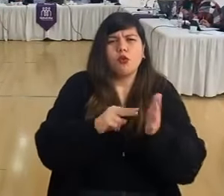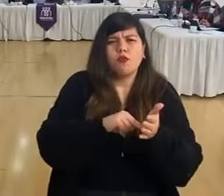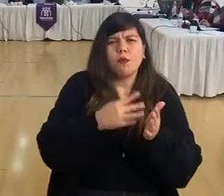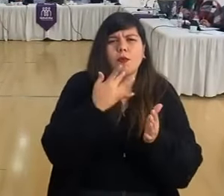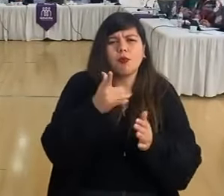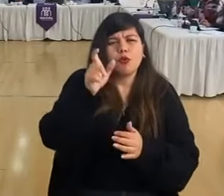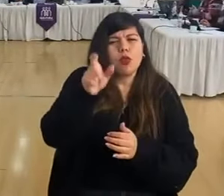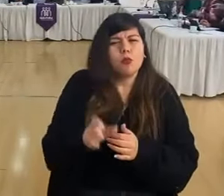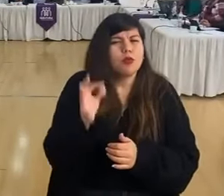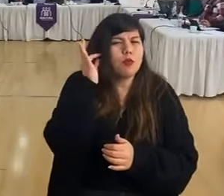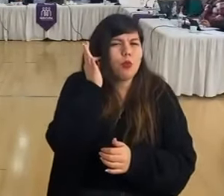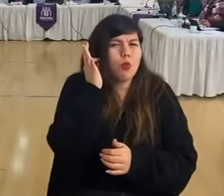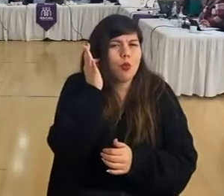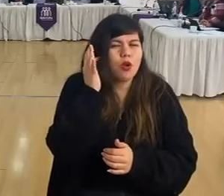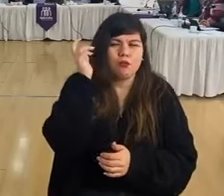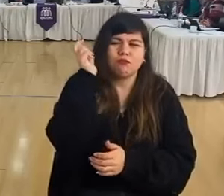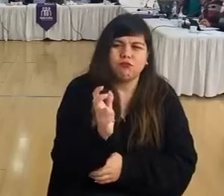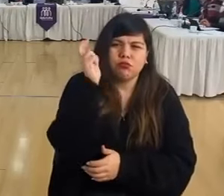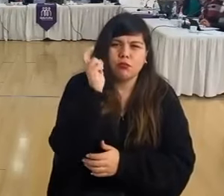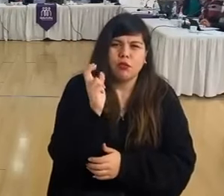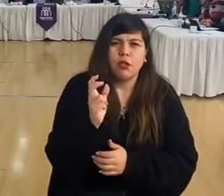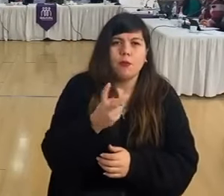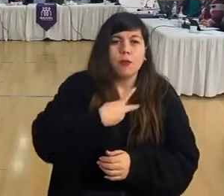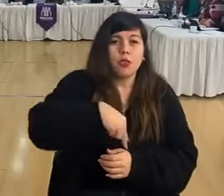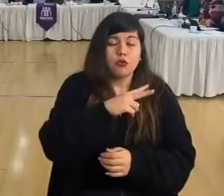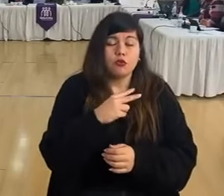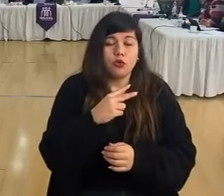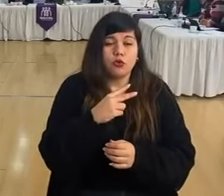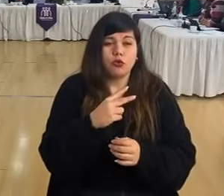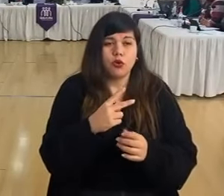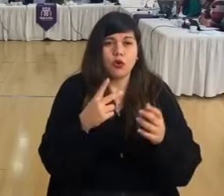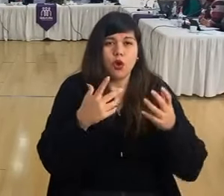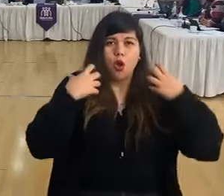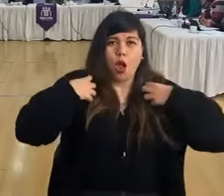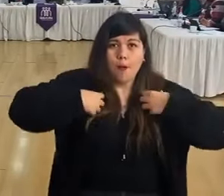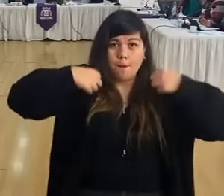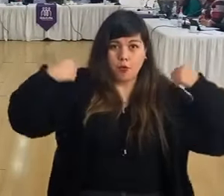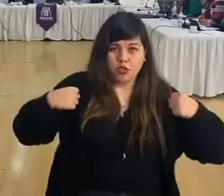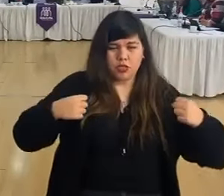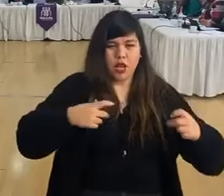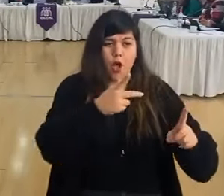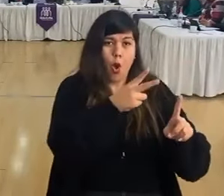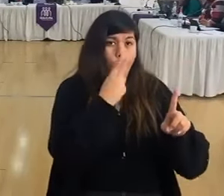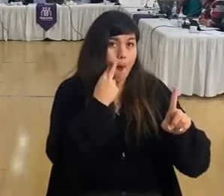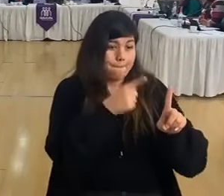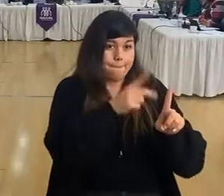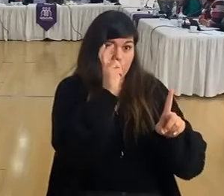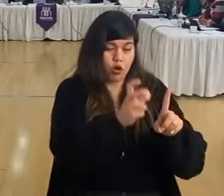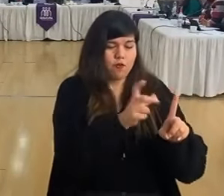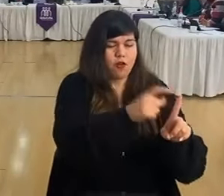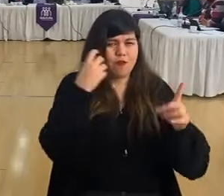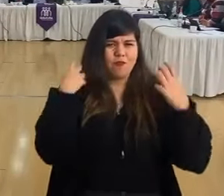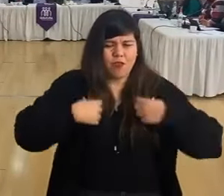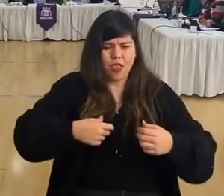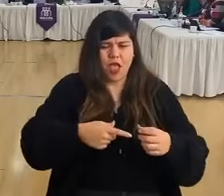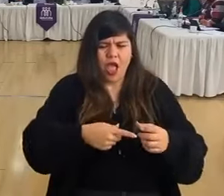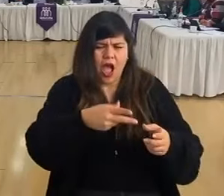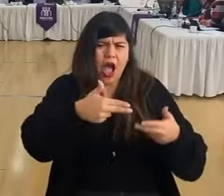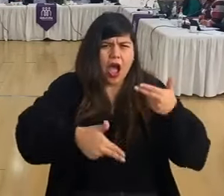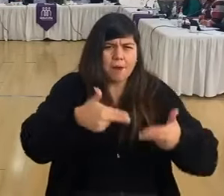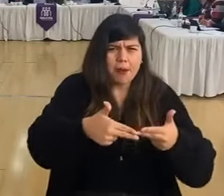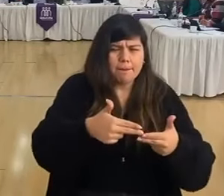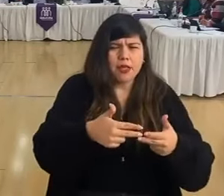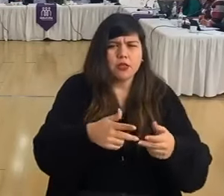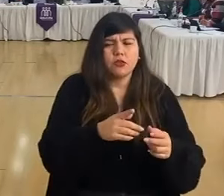asaltada. Le quitamos una mochila con armamento, 22 largos, lo entregamos a